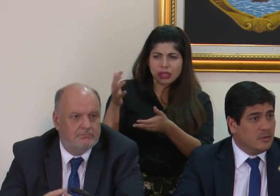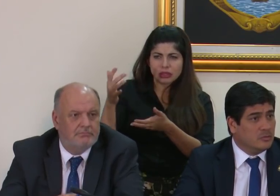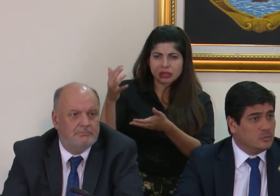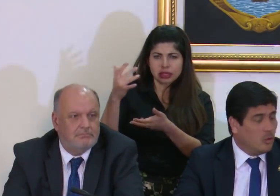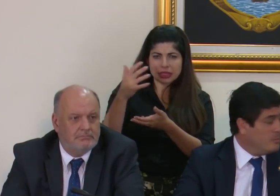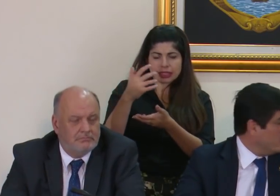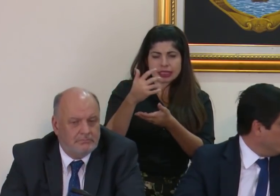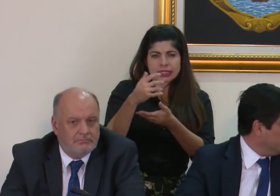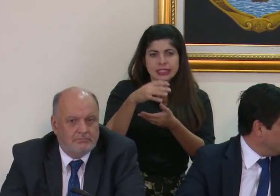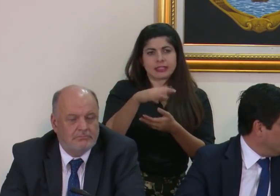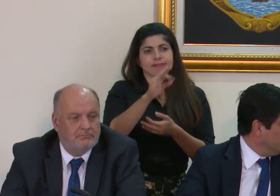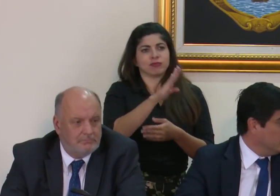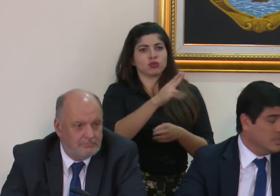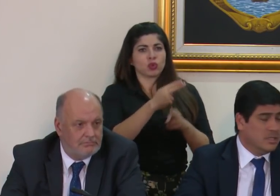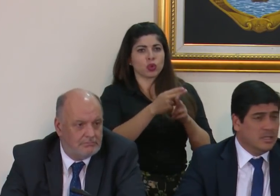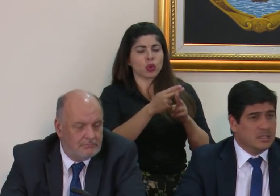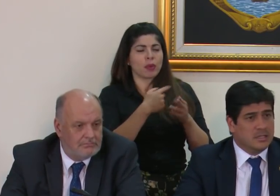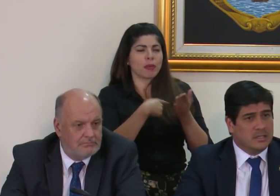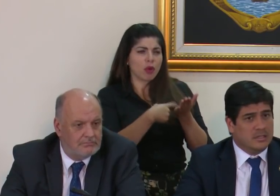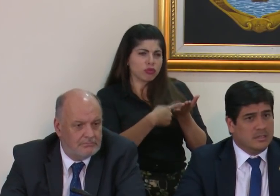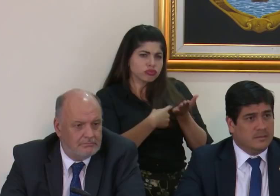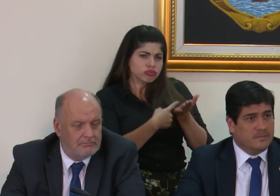di con su nombre y conversamos